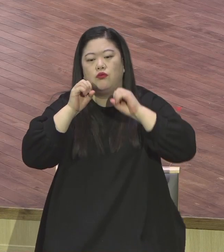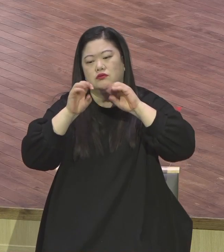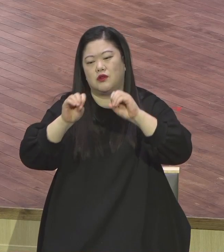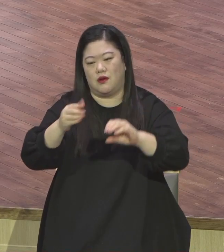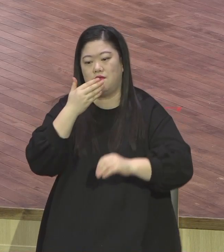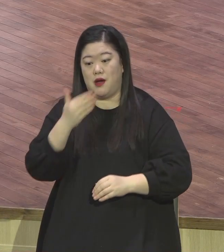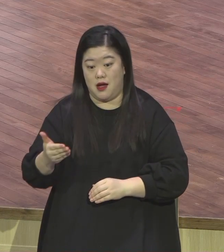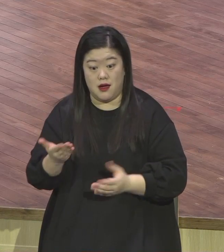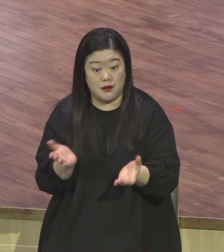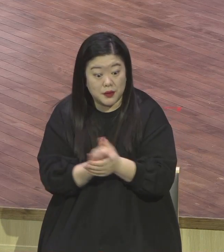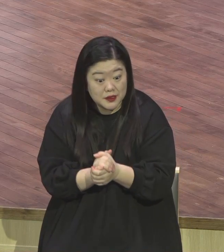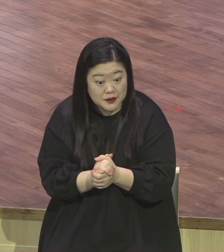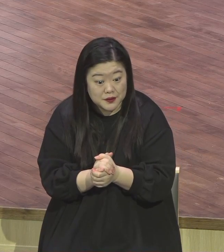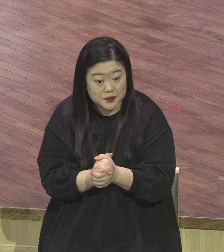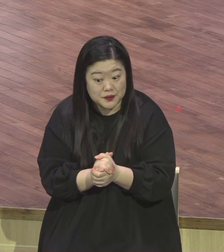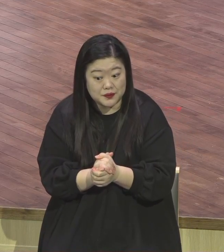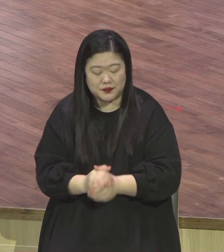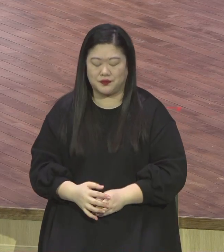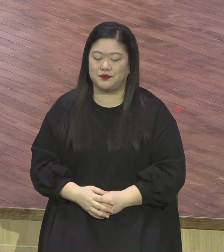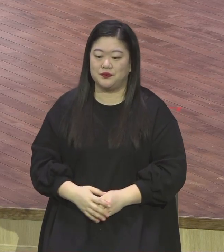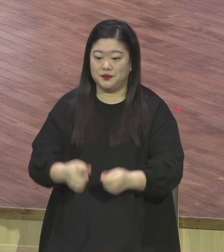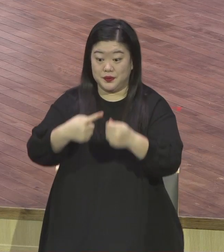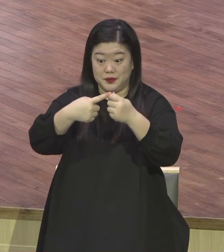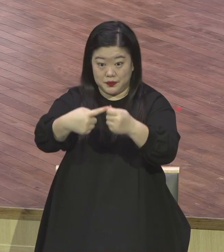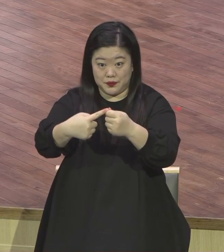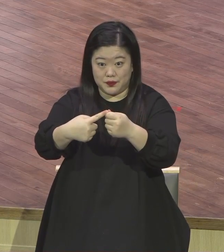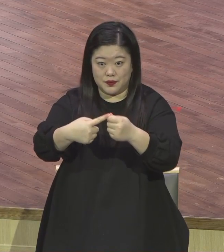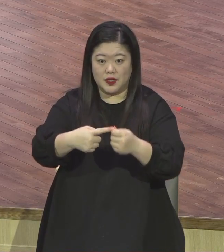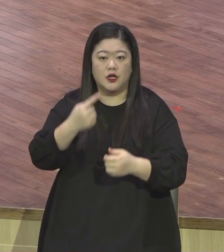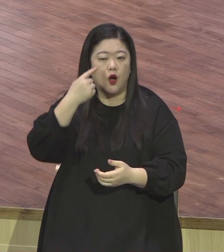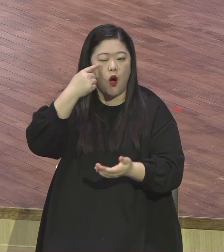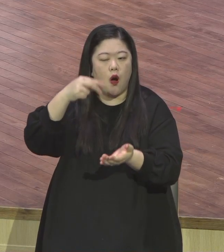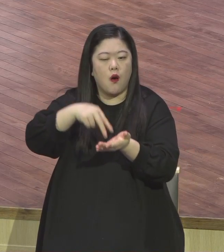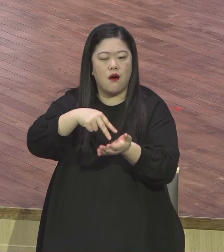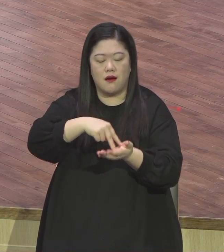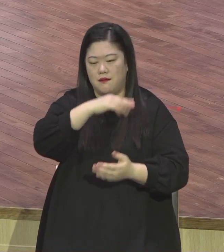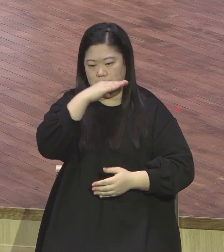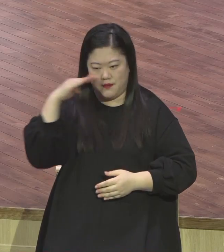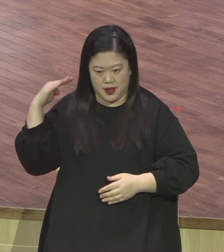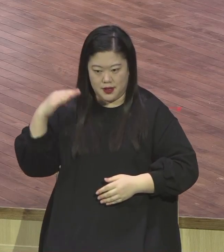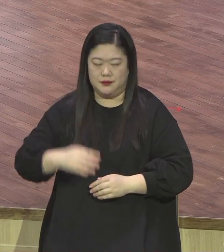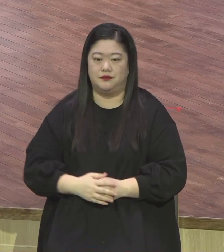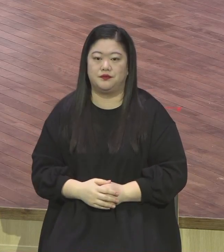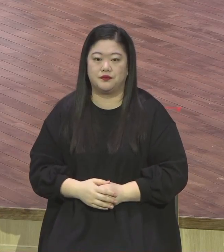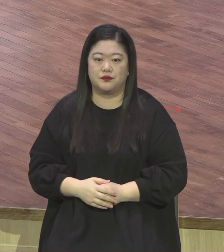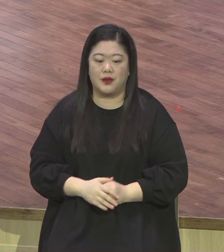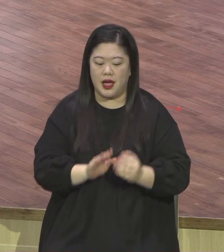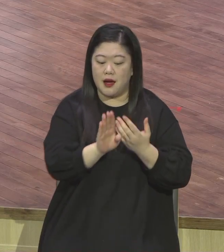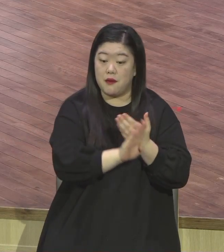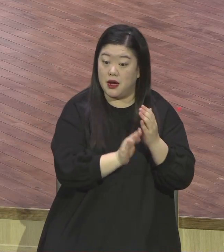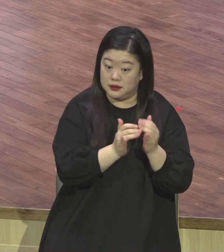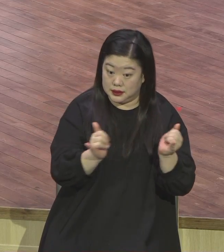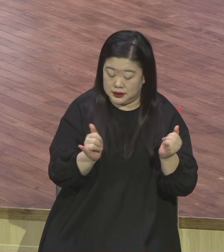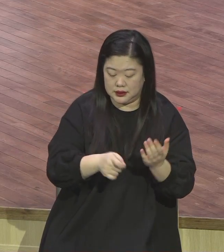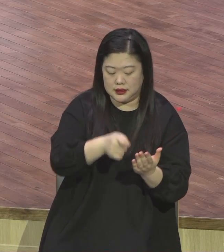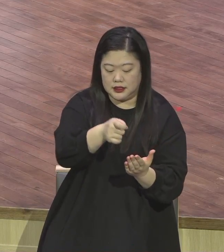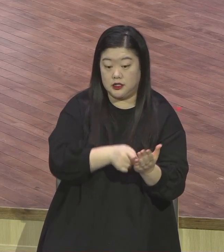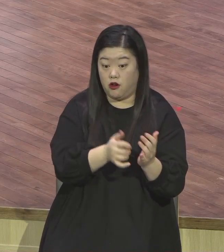그럼 첫째로 올바른 관점 1, 2절 봅니다. 그때의 바르셈인과 서기관들이 예루살렐부터